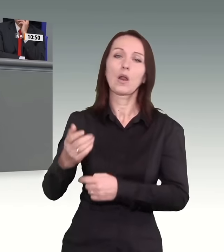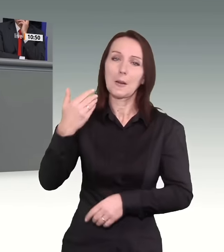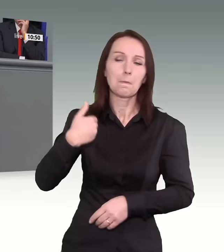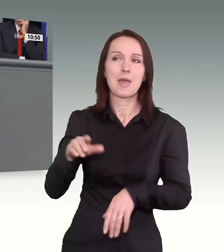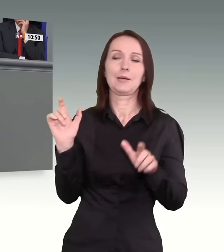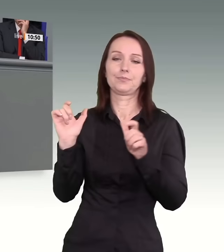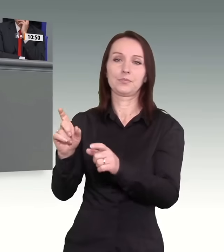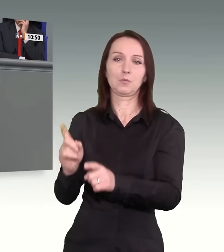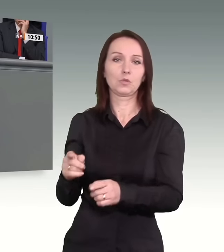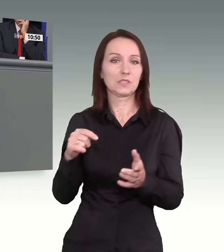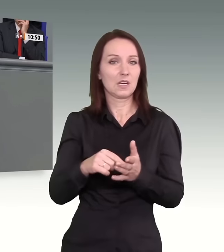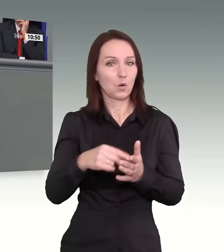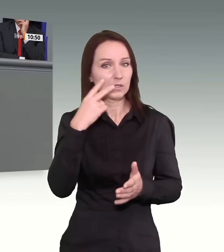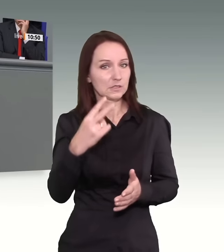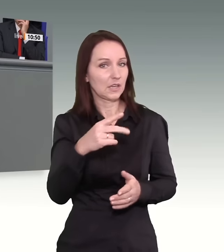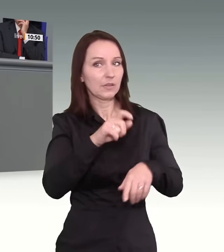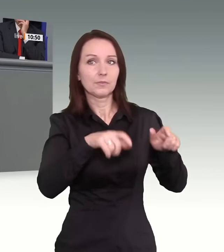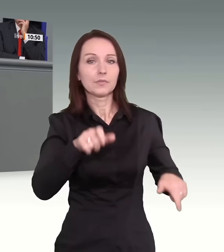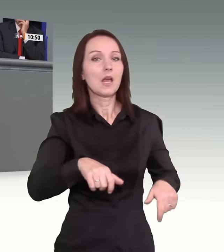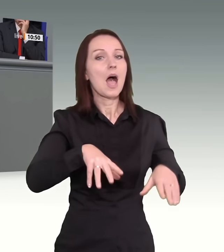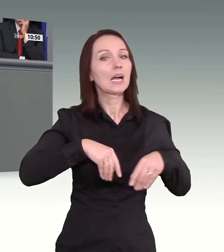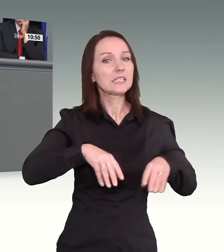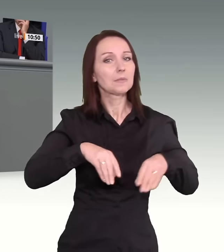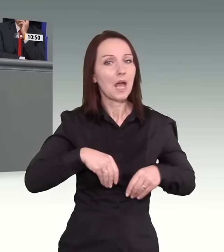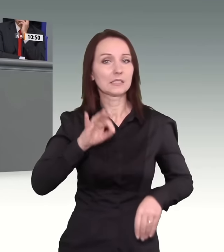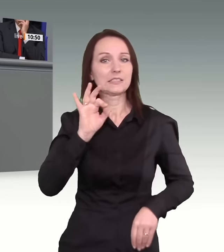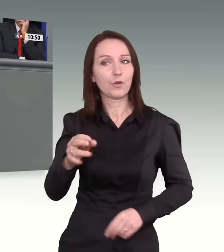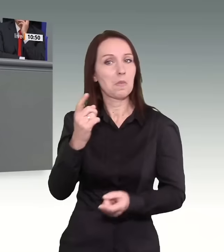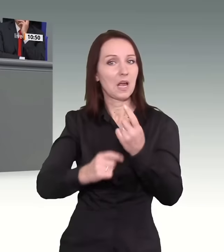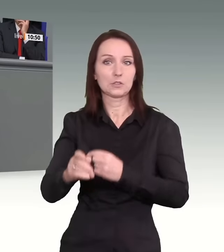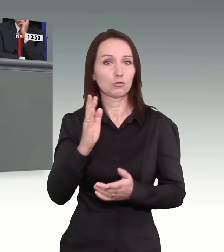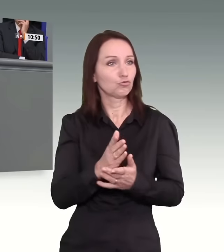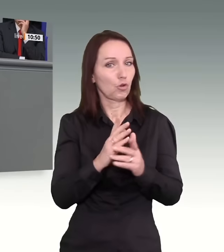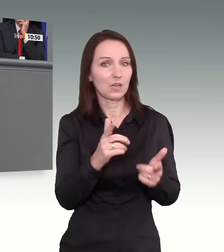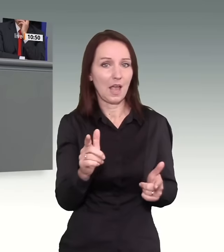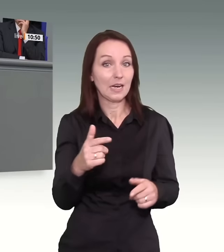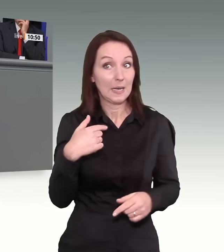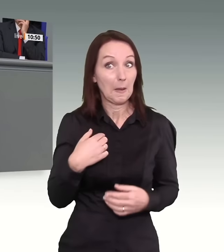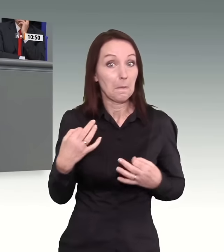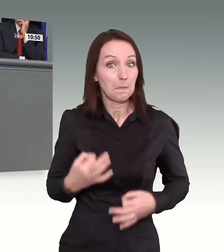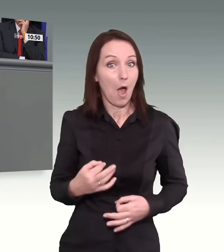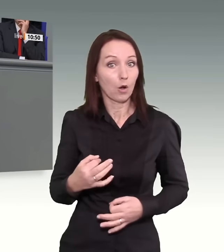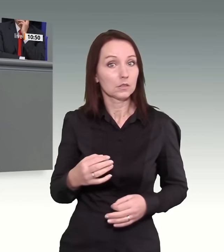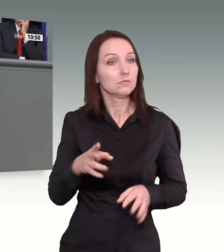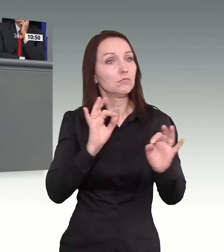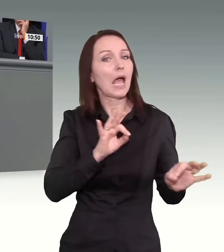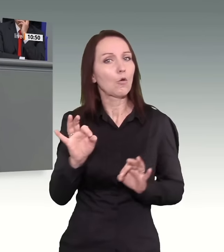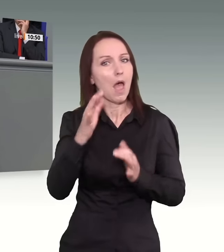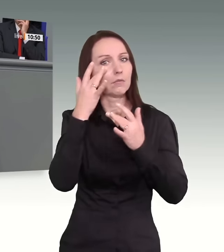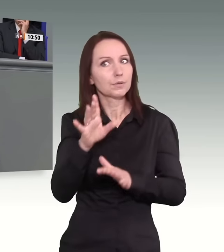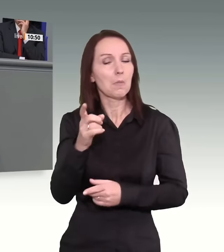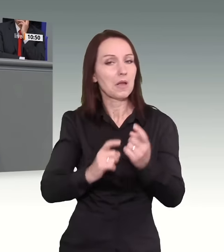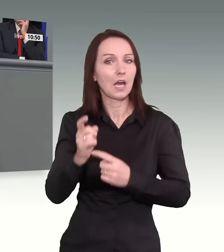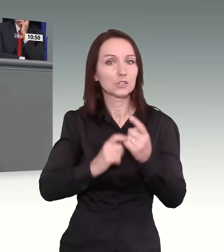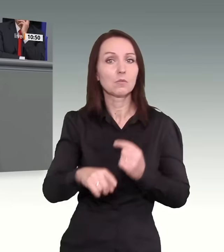Migration momentan fehlt. Auch für die irreguläre Migration, für die reguläre Migration, die wir sogar brauchen, aufgrund des demografischen Wandels. Die